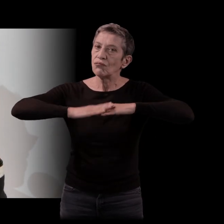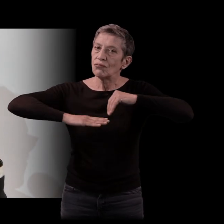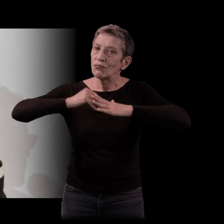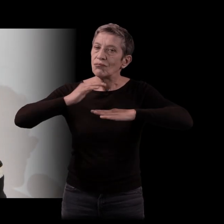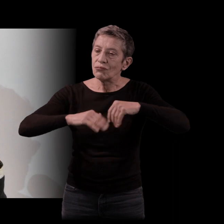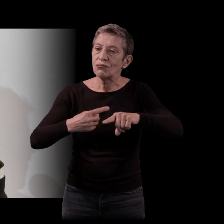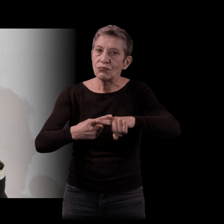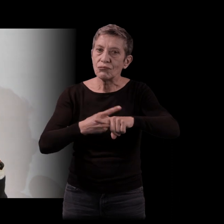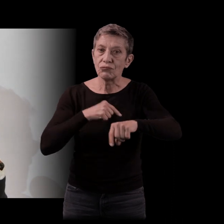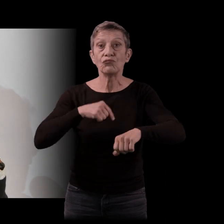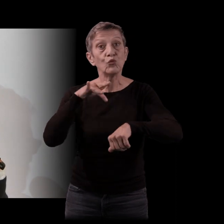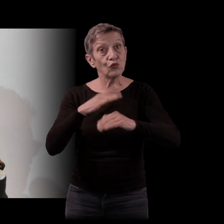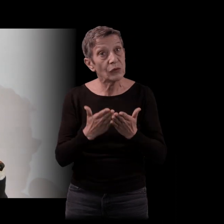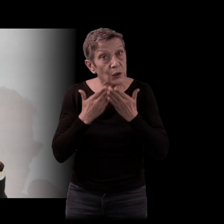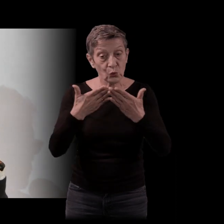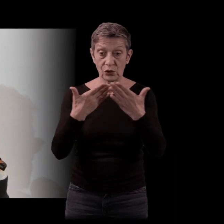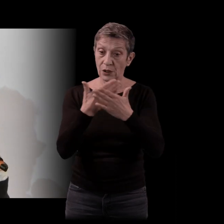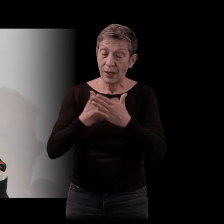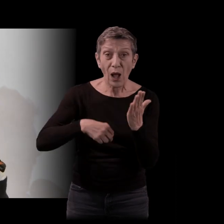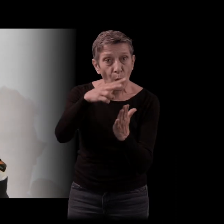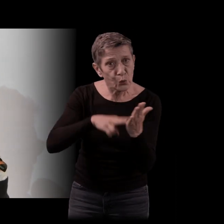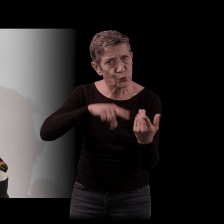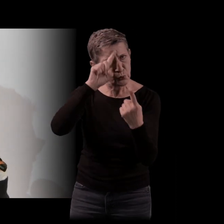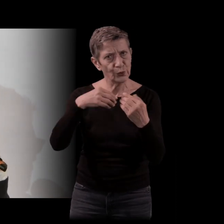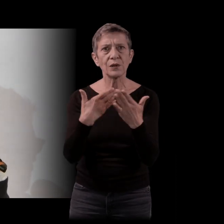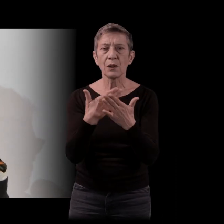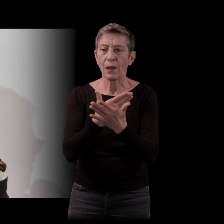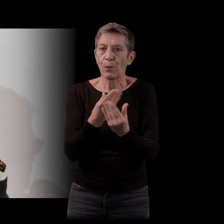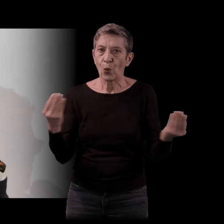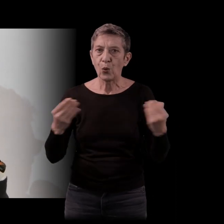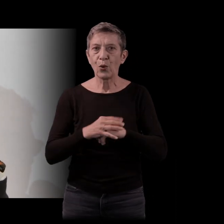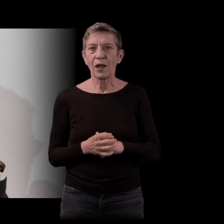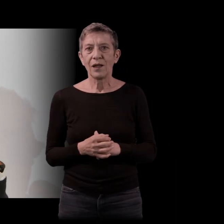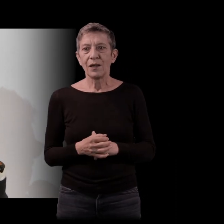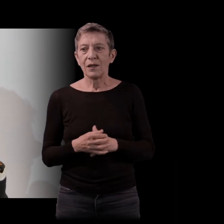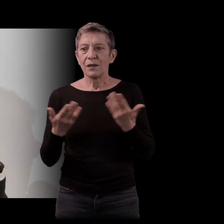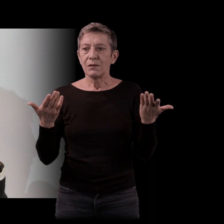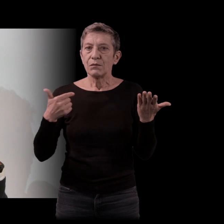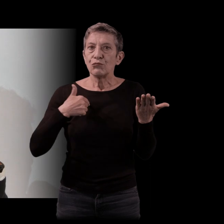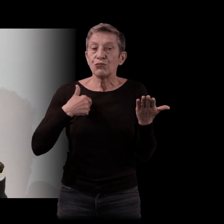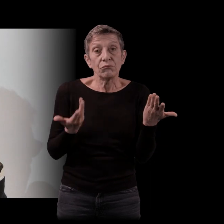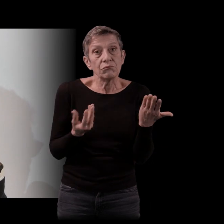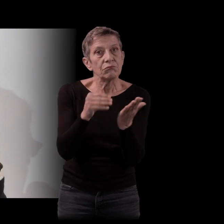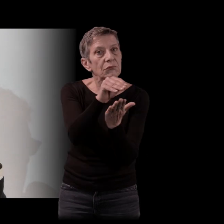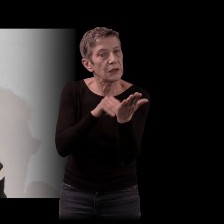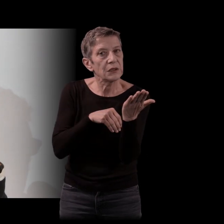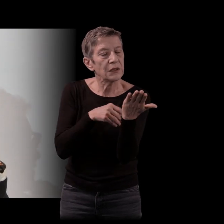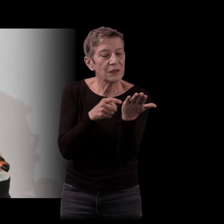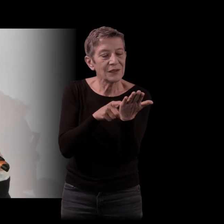j'ai fait des études de cinéma, j'ai lu beaucoup sur le cinéma, et je pense que j'ai une écriture qui part quand même beaucoup de la vision,